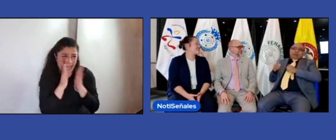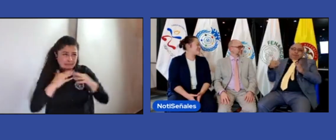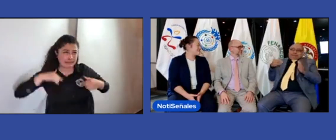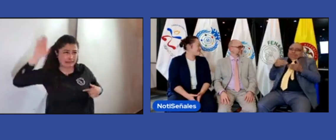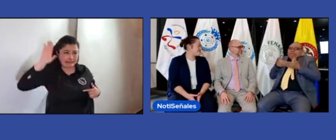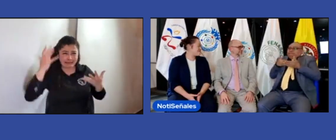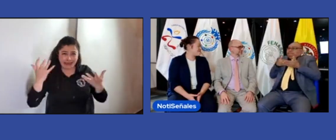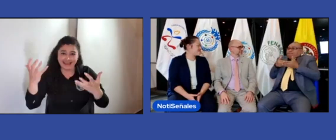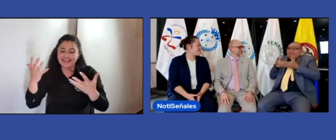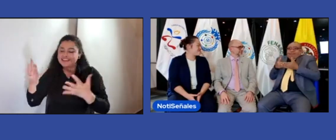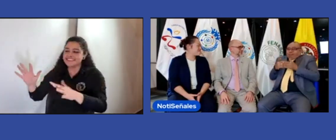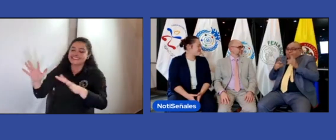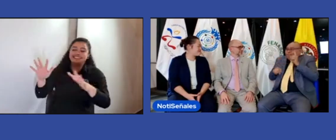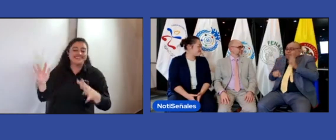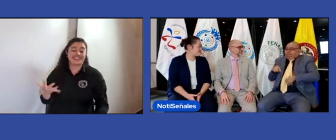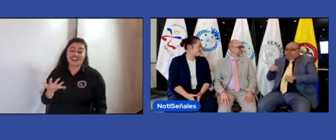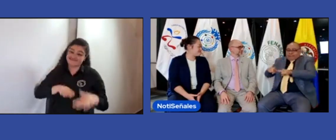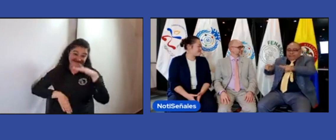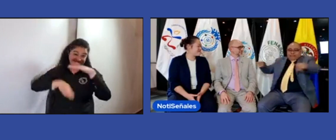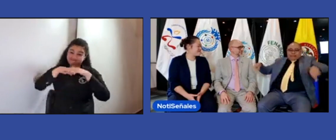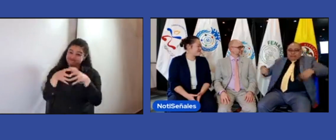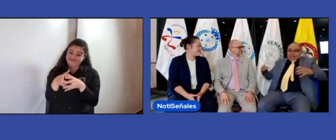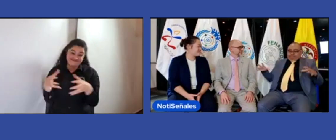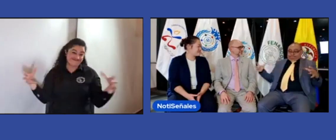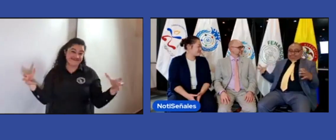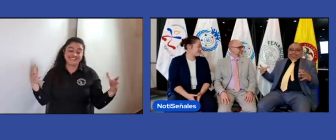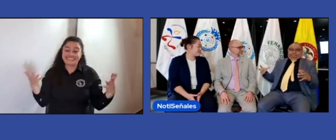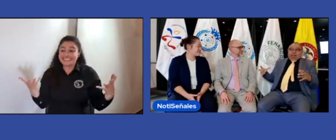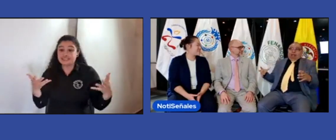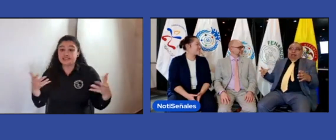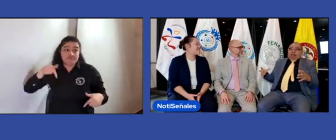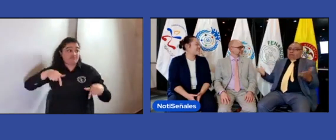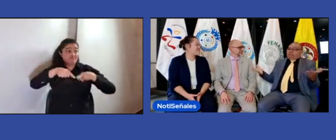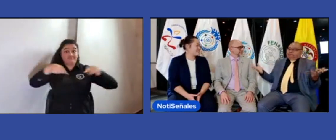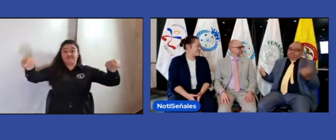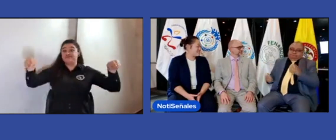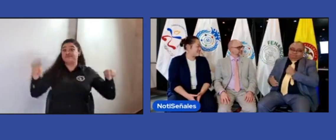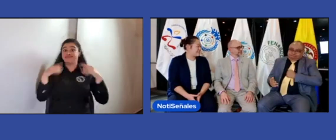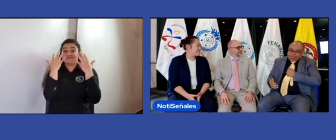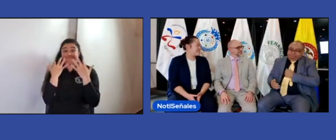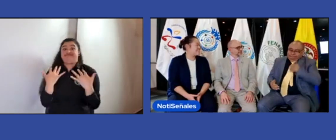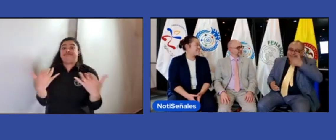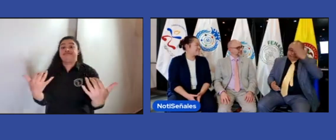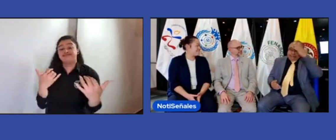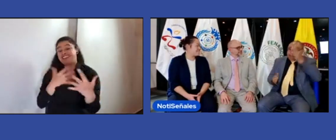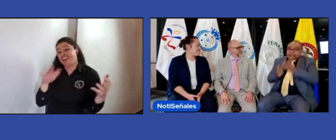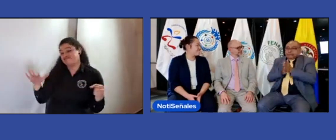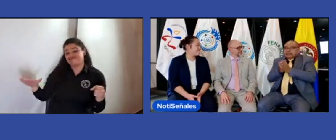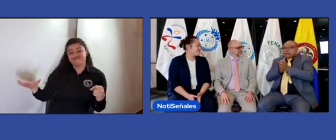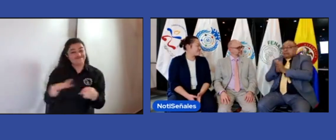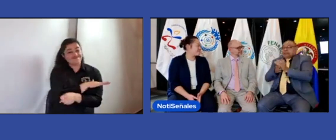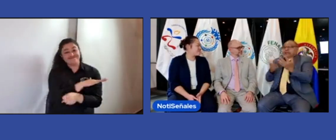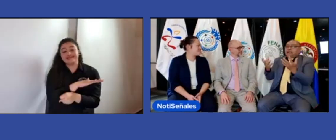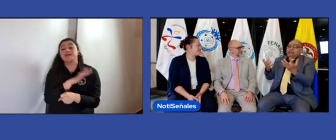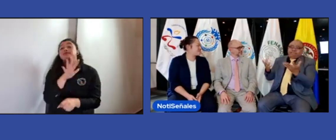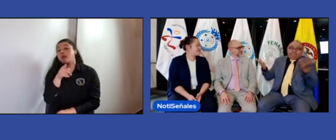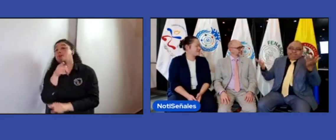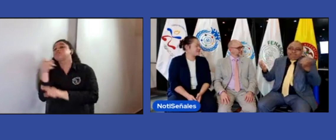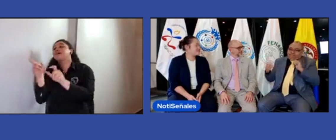habiliten más cupos queremos asistir pero el espacio que tenemos no nos da para recibir a una persona más yo entiendo que ustedes tienen